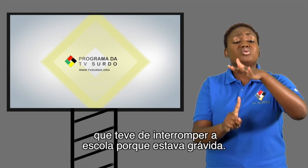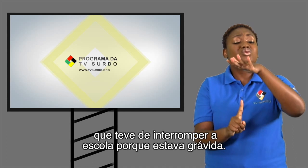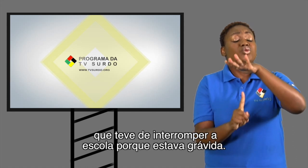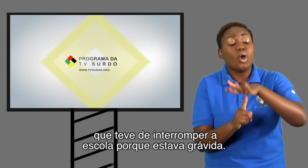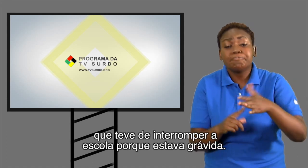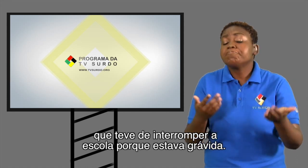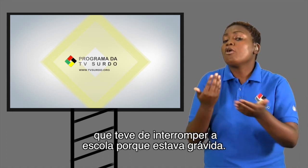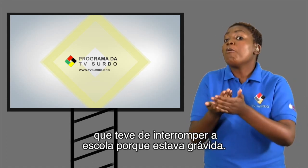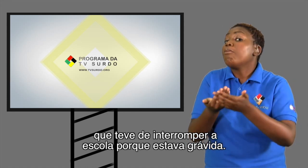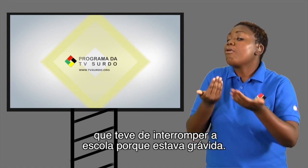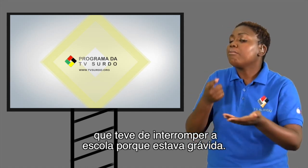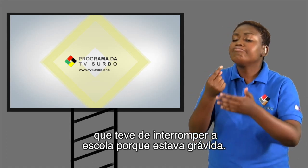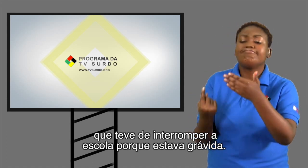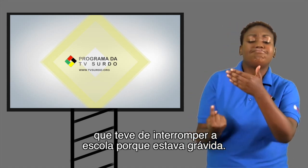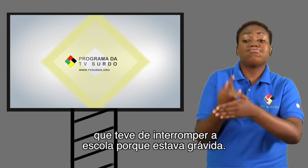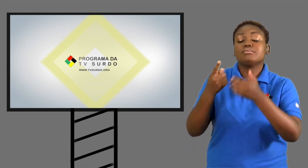porque estava grávida.